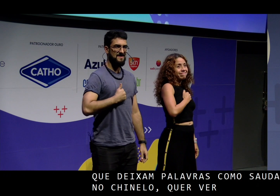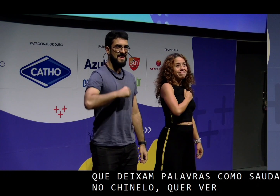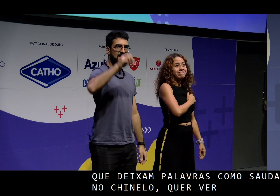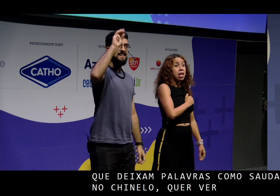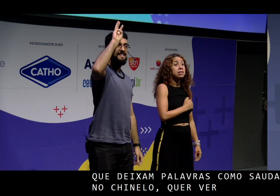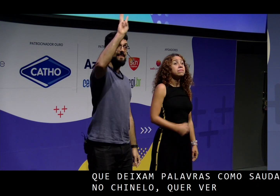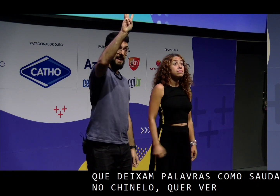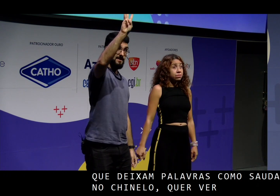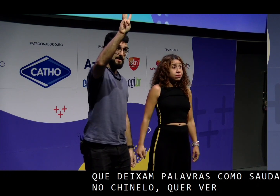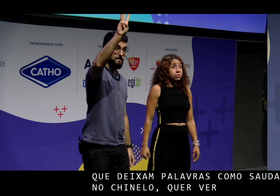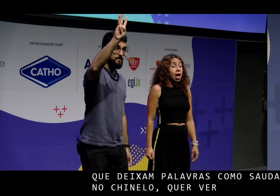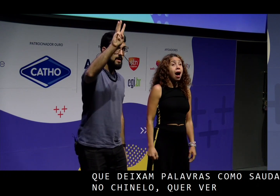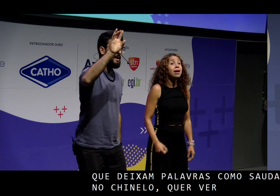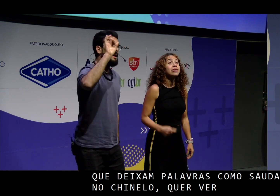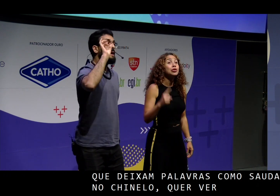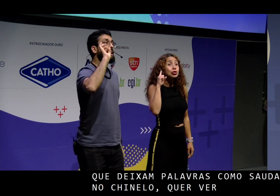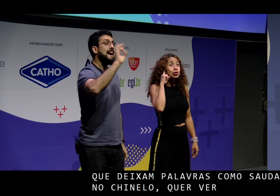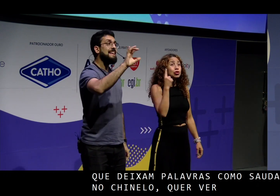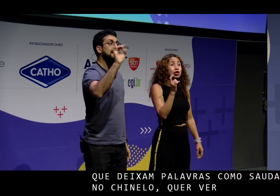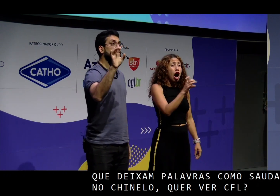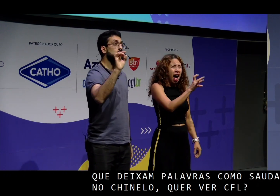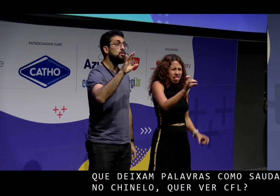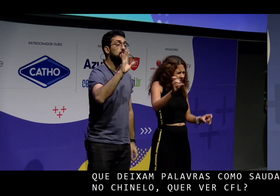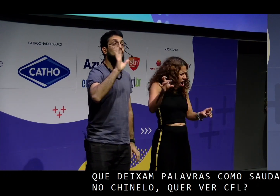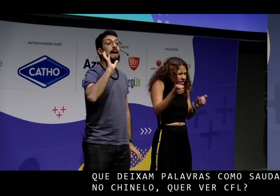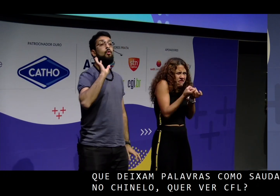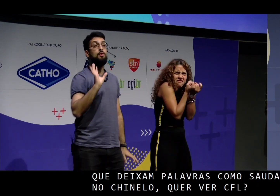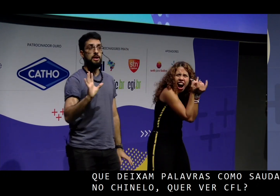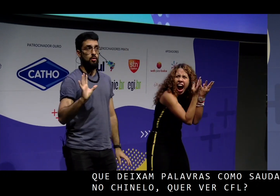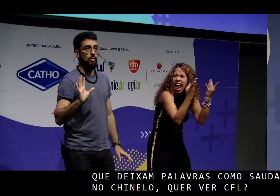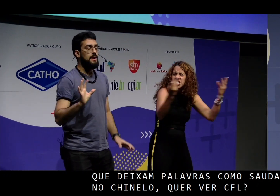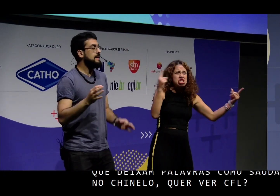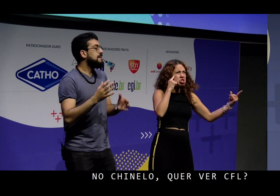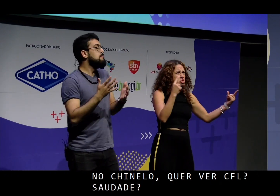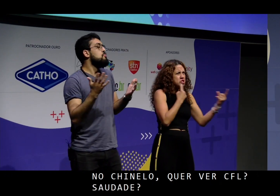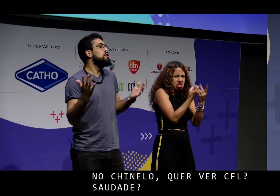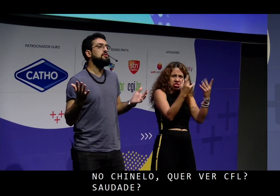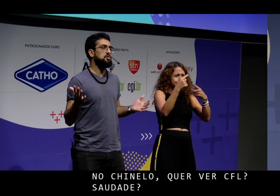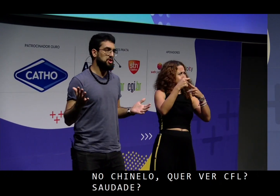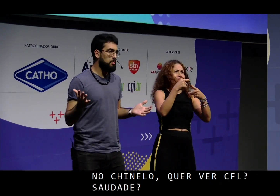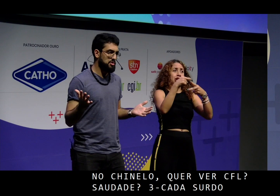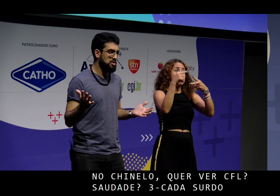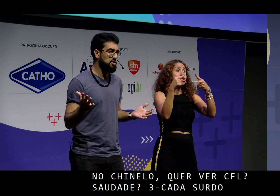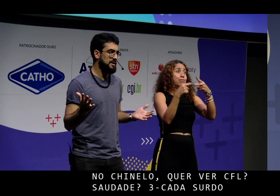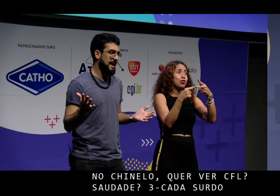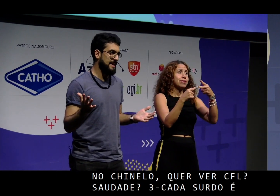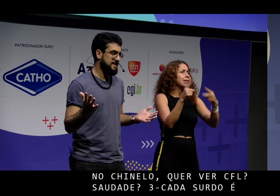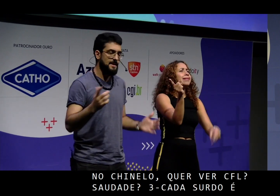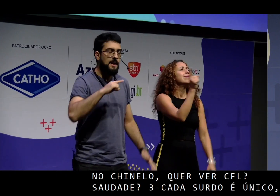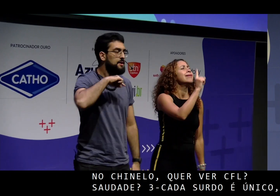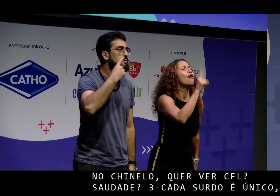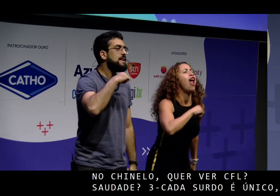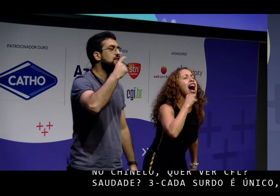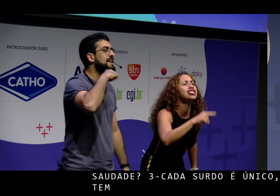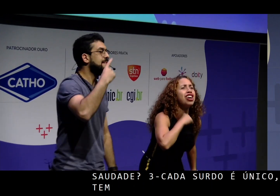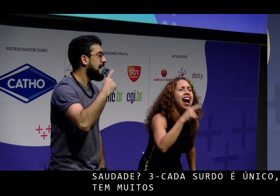Mas passa a mão pelo peito. Cada surdo é único e tem muitos tipos de surdez. Não adianta